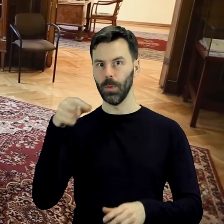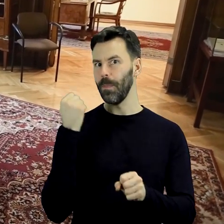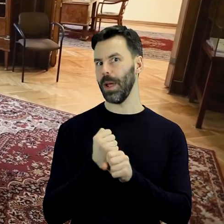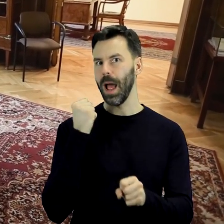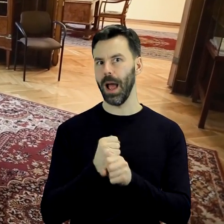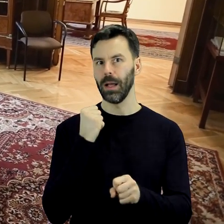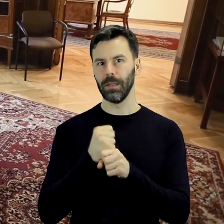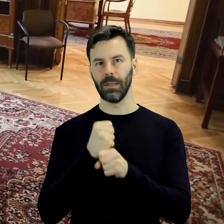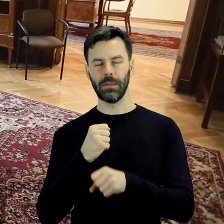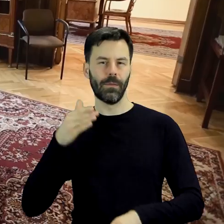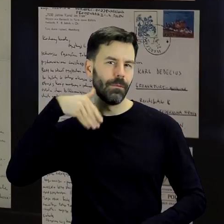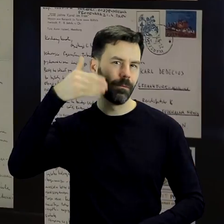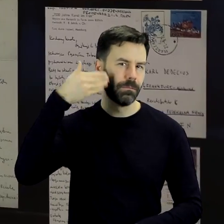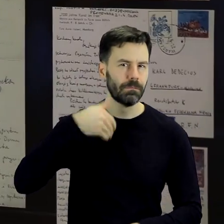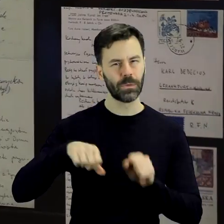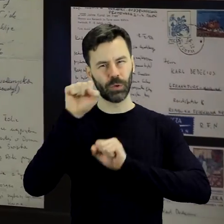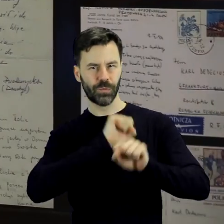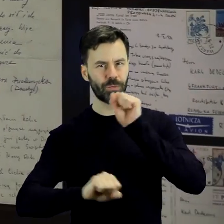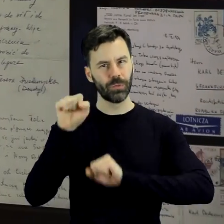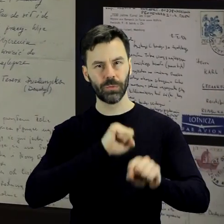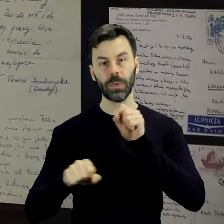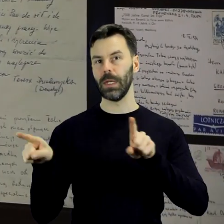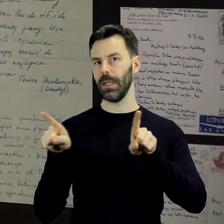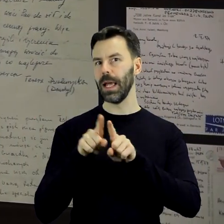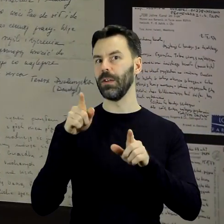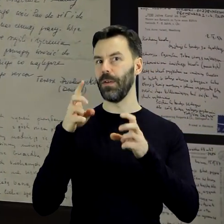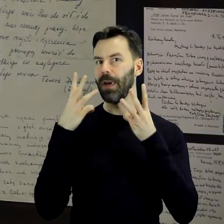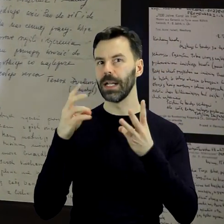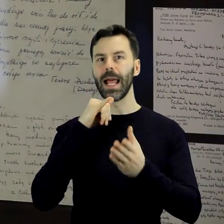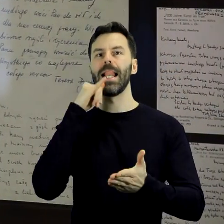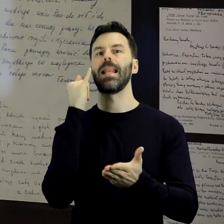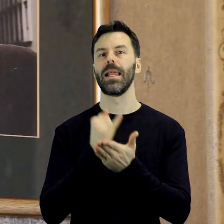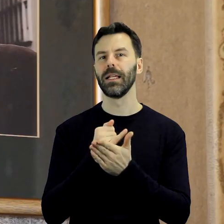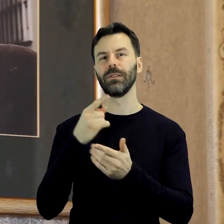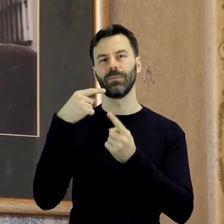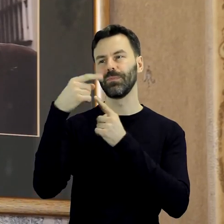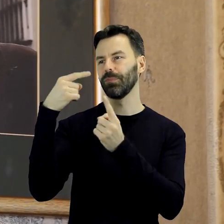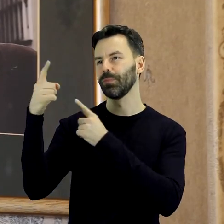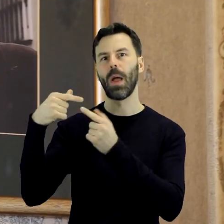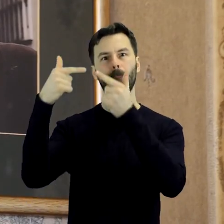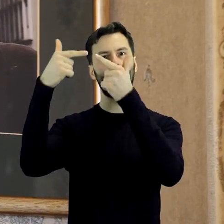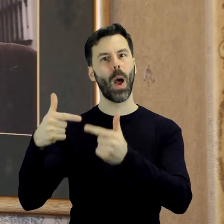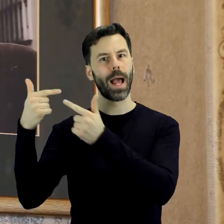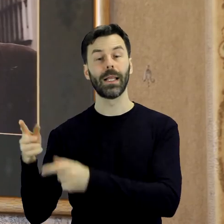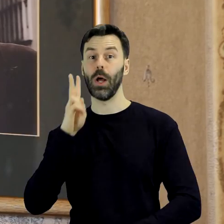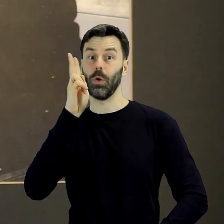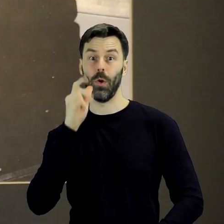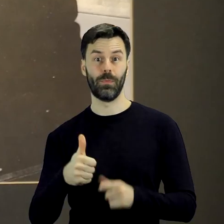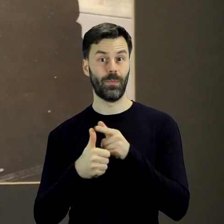przemówieniami, a także korespondencja z zaprzyjaźnionymi z nim poetami, m.in. Czesławem Miłoszem,